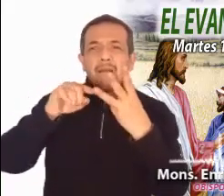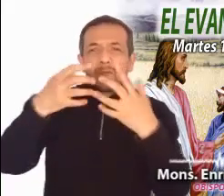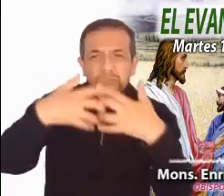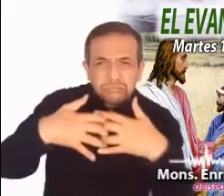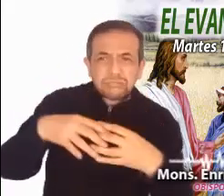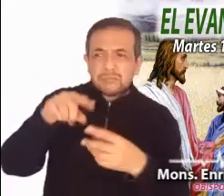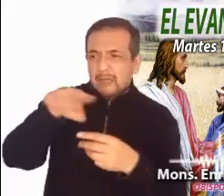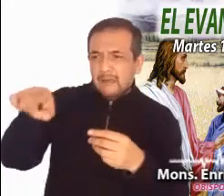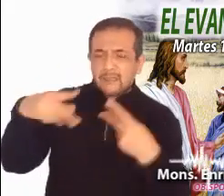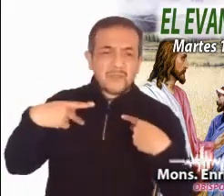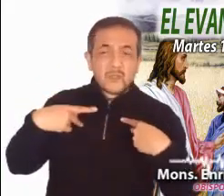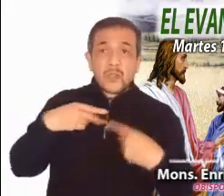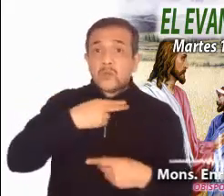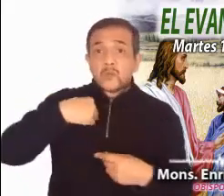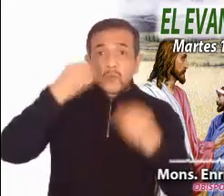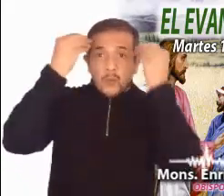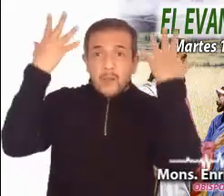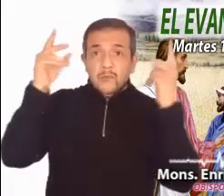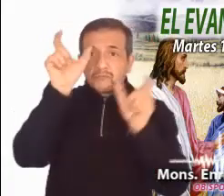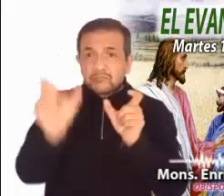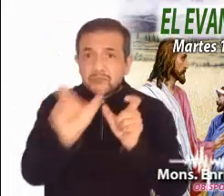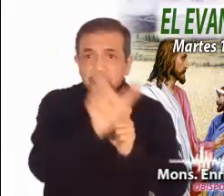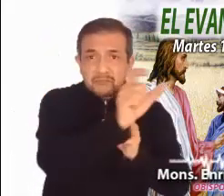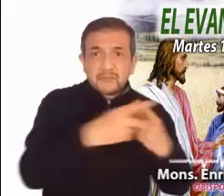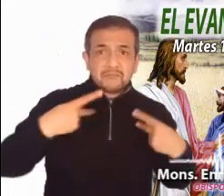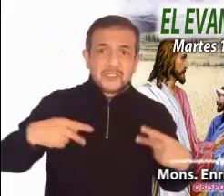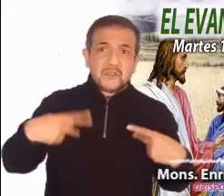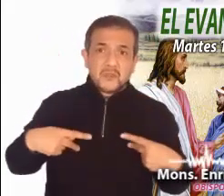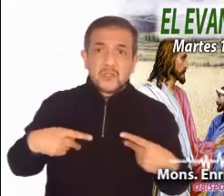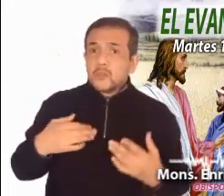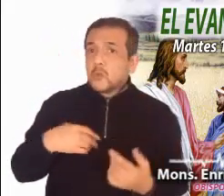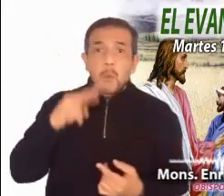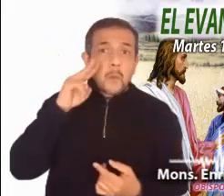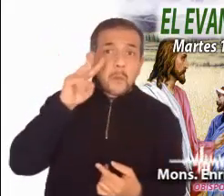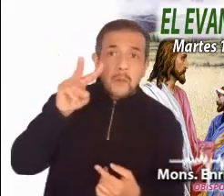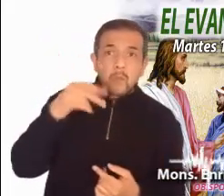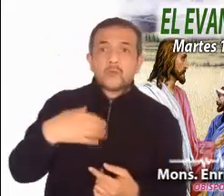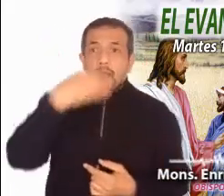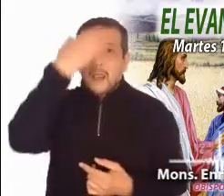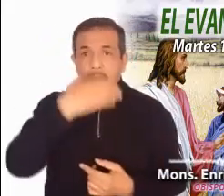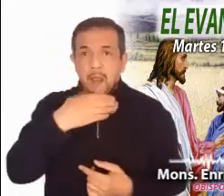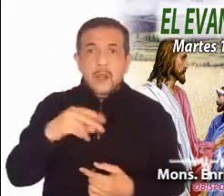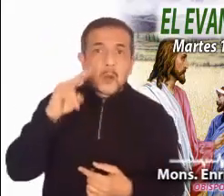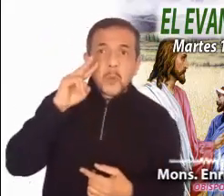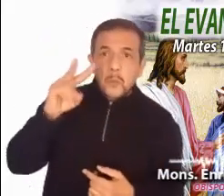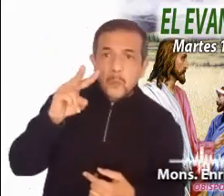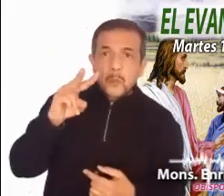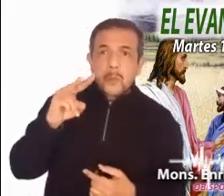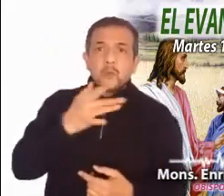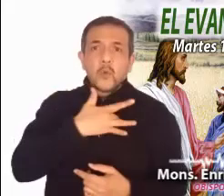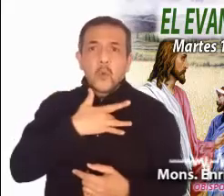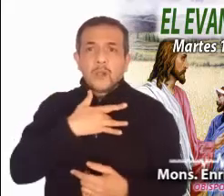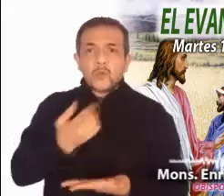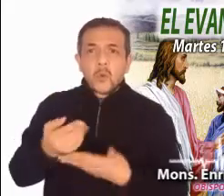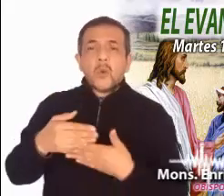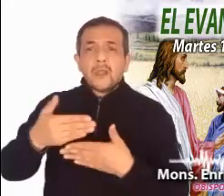maquinaria, pero nos olvidamos de las personas? No miramos el rostro ni el corazón que hay detrás de un número o de una